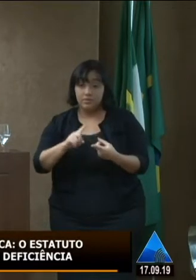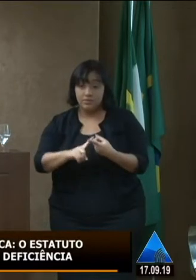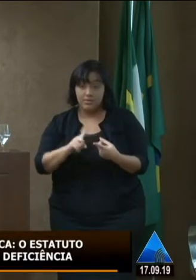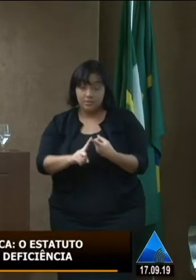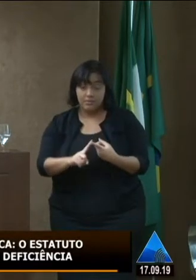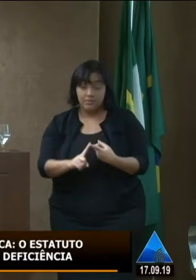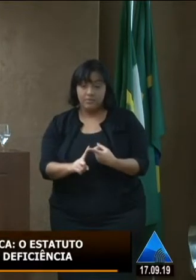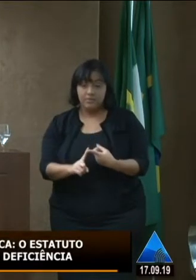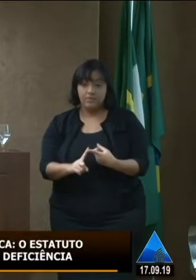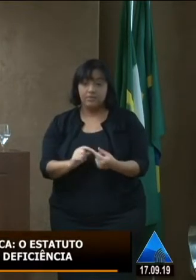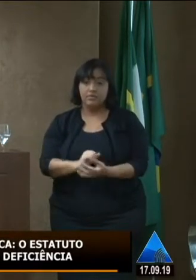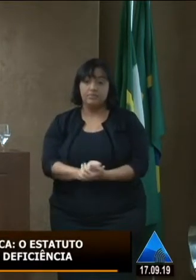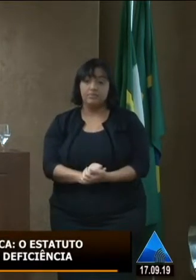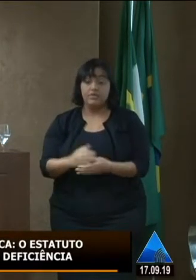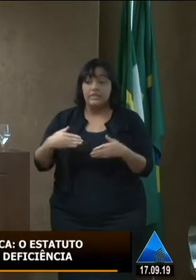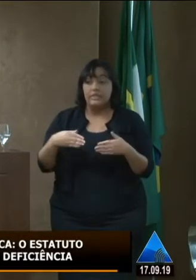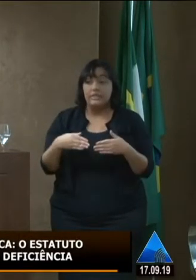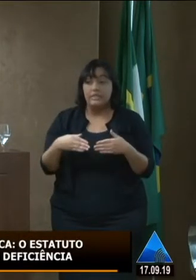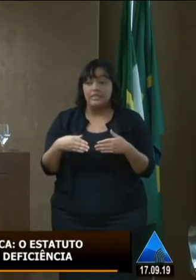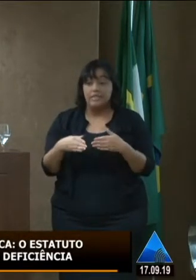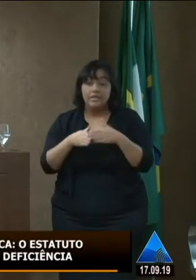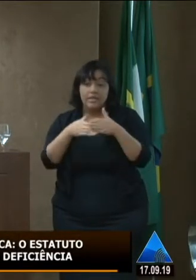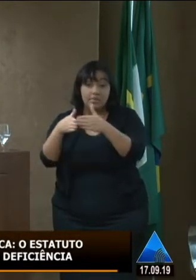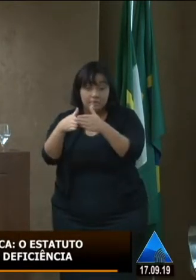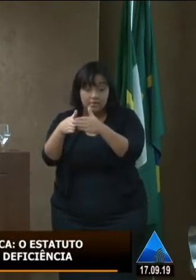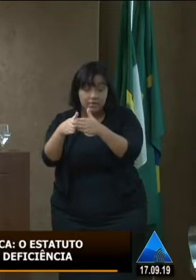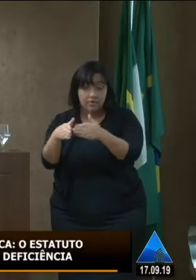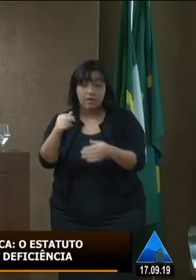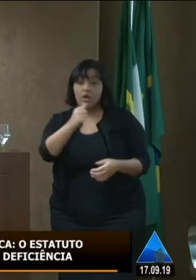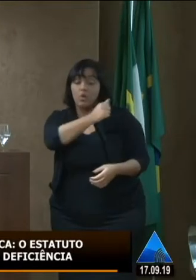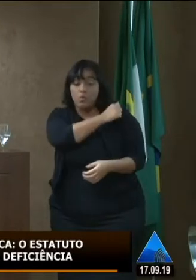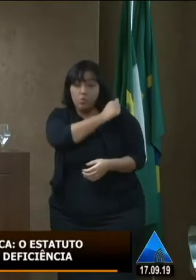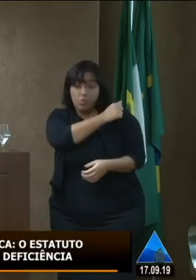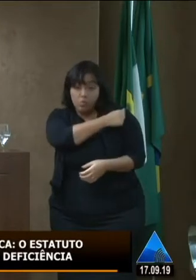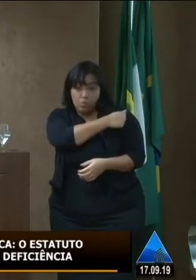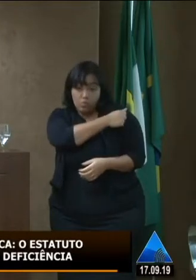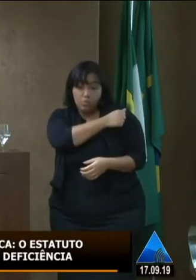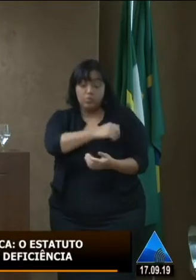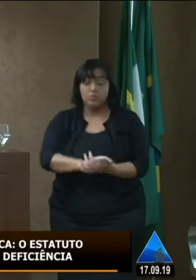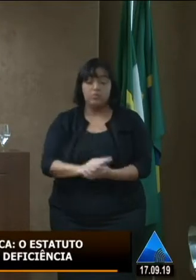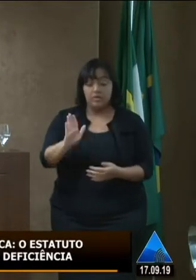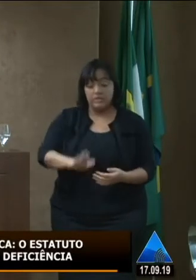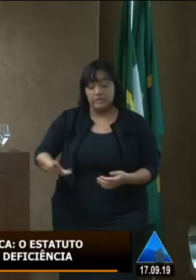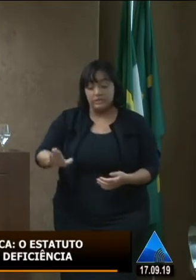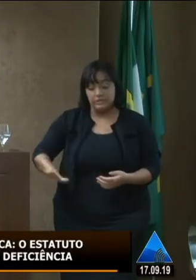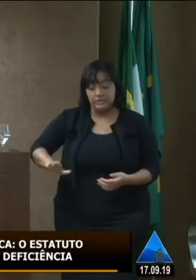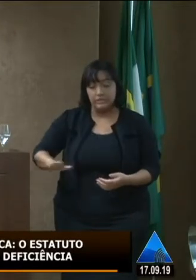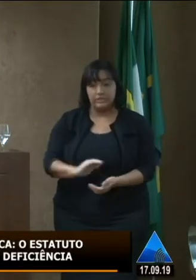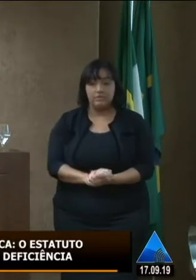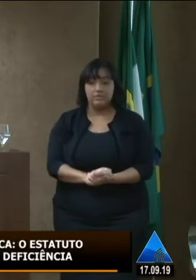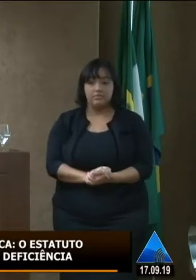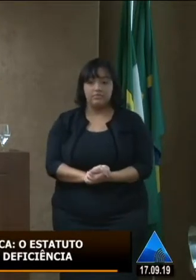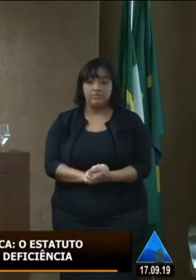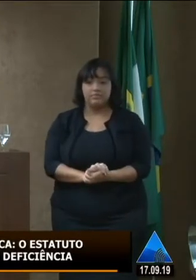necessário encaminhar este aluno para um conselho tutelar porque percebe que aquela criança está sendo